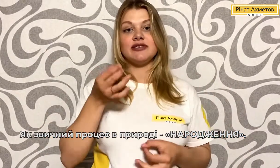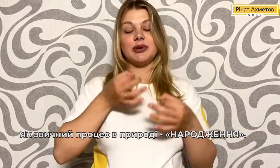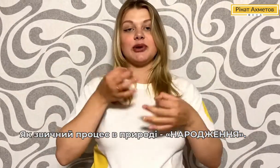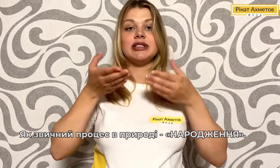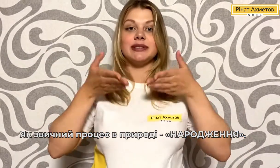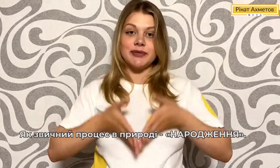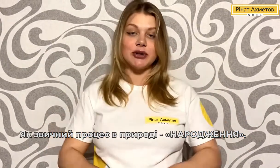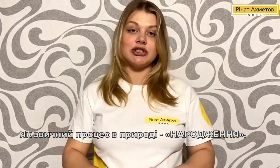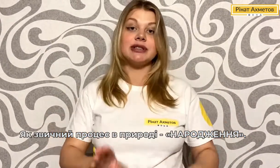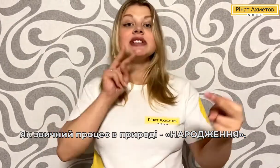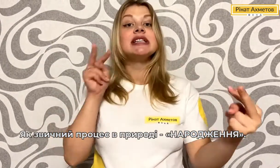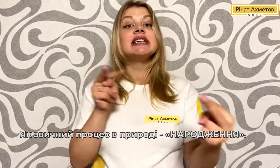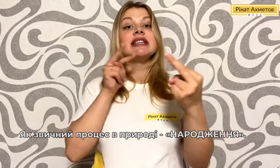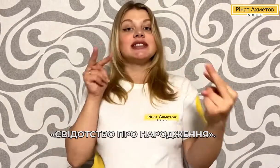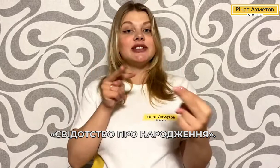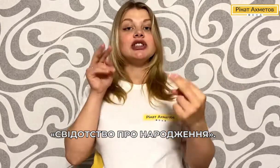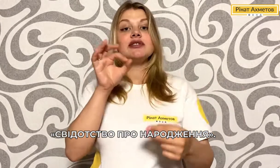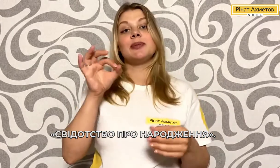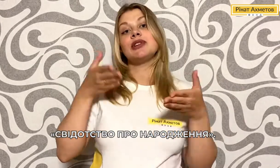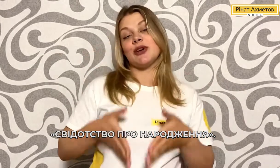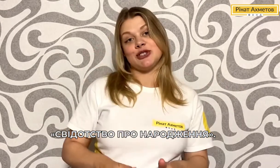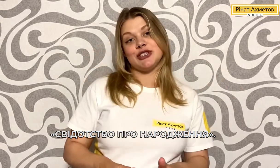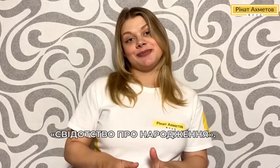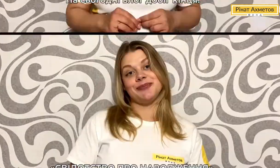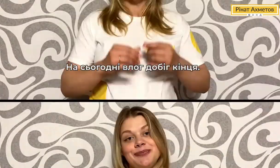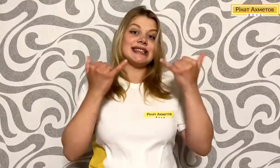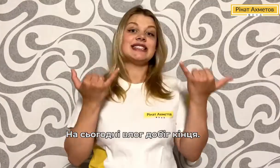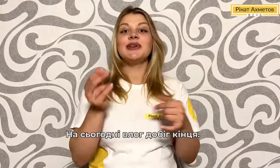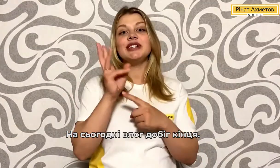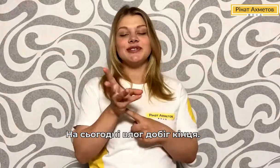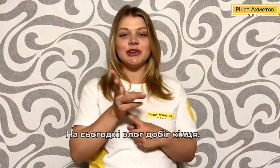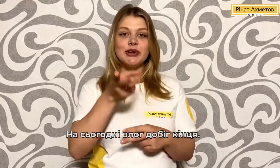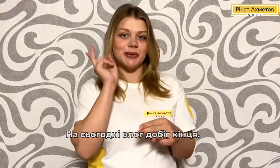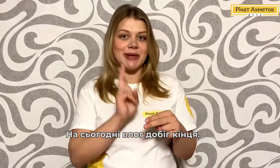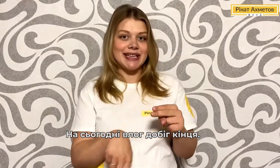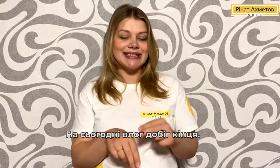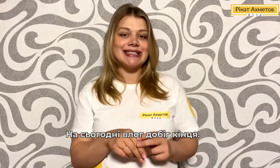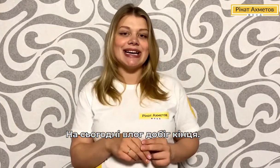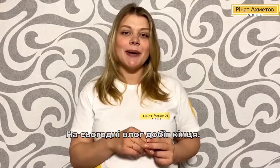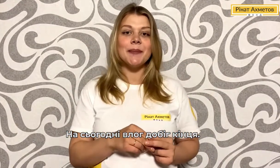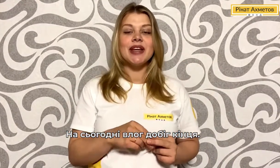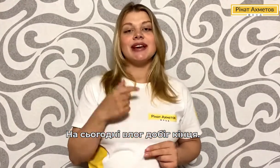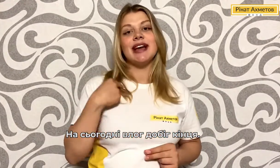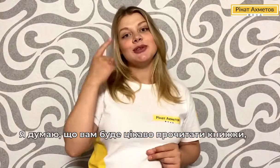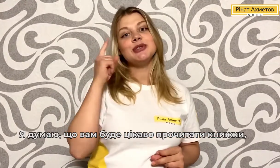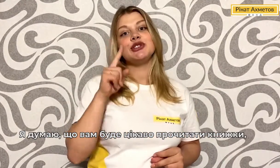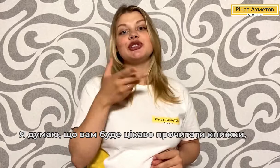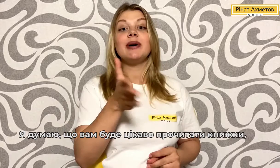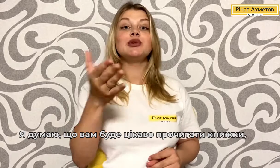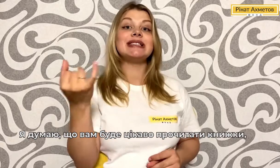в природі народження. Свідоцтво про народження. На сьогодні влог добіг кінця. Я думаю, що вам буде